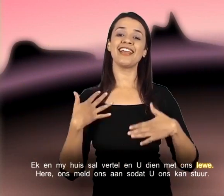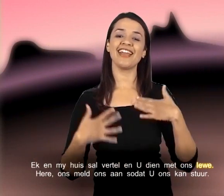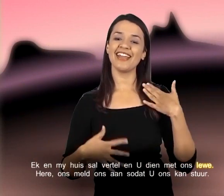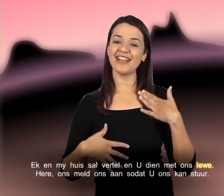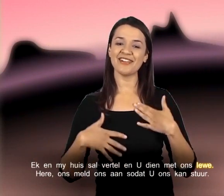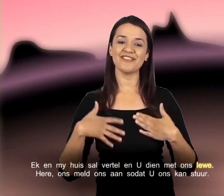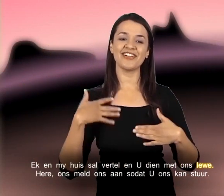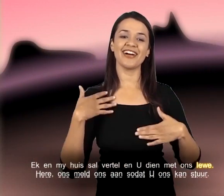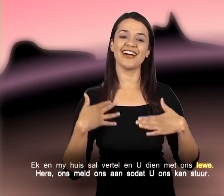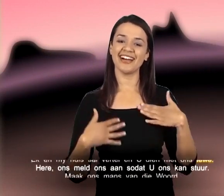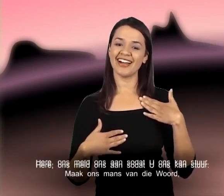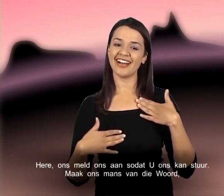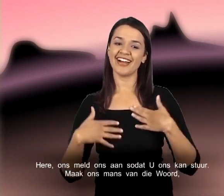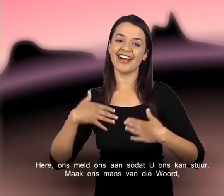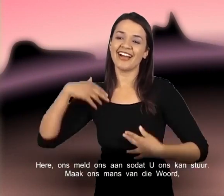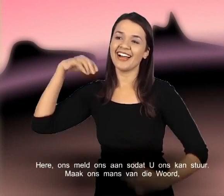liewe